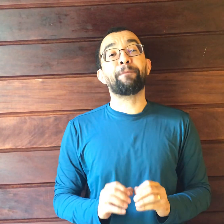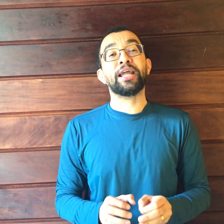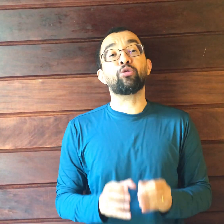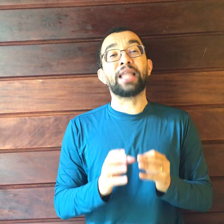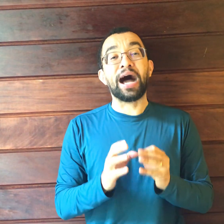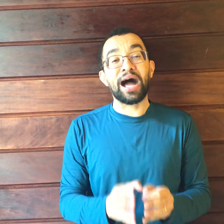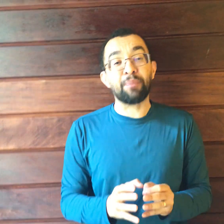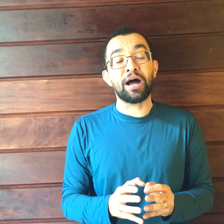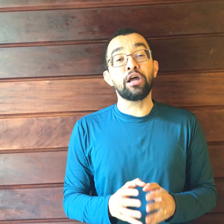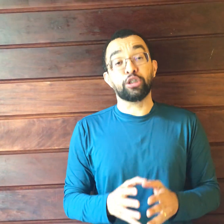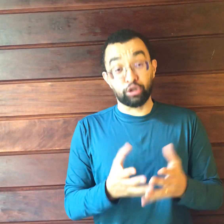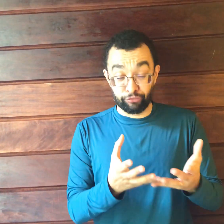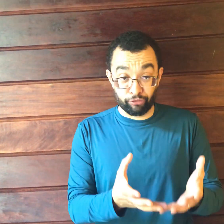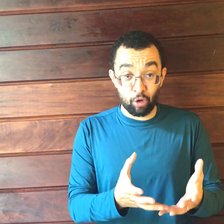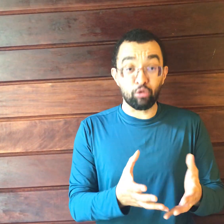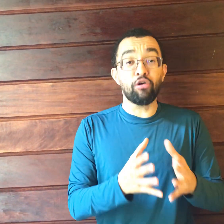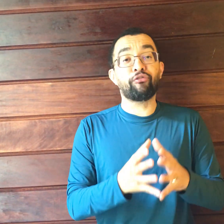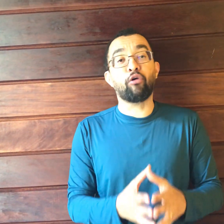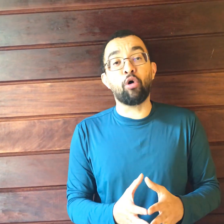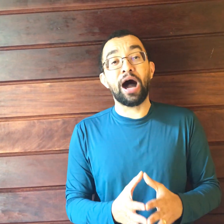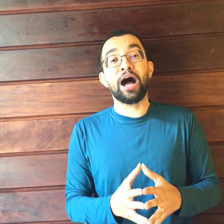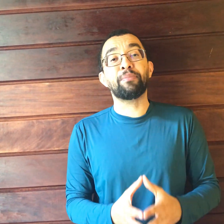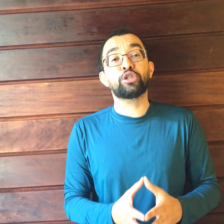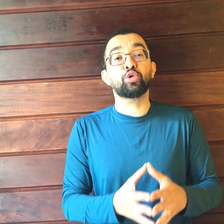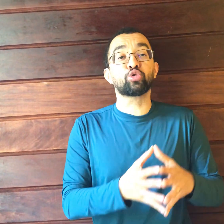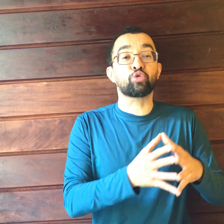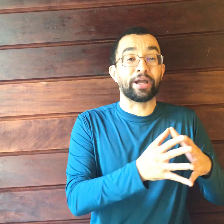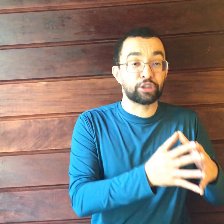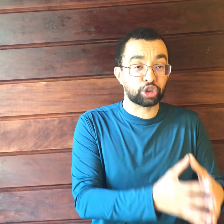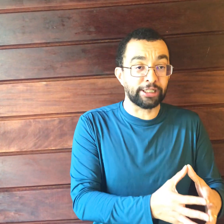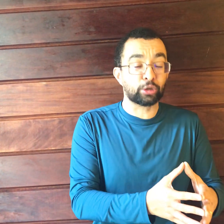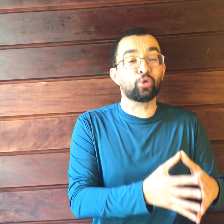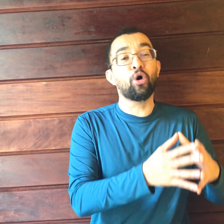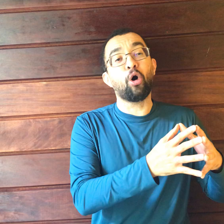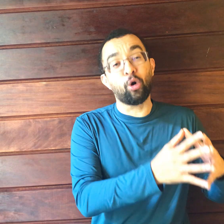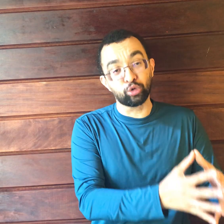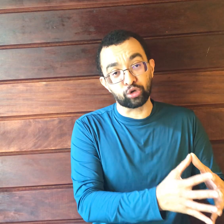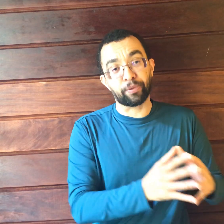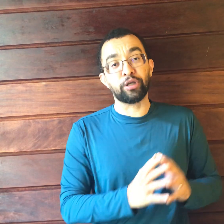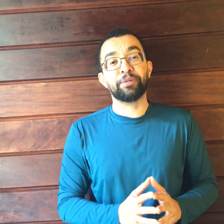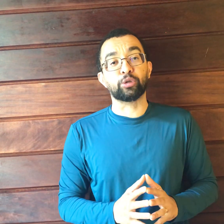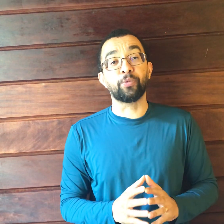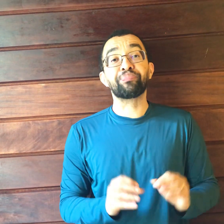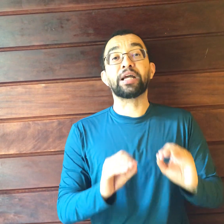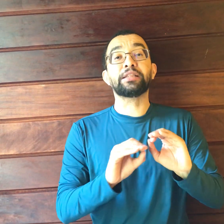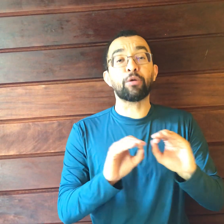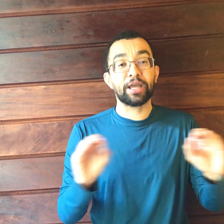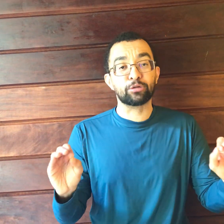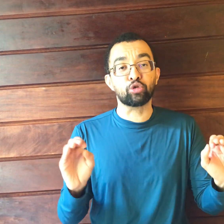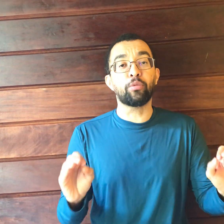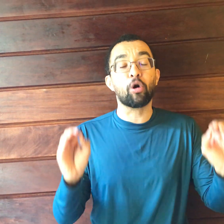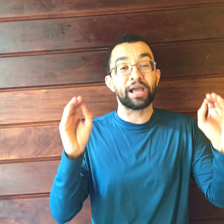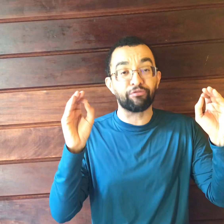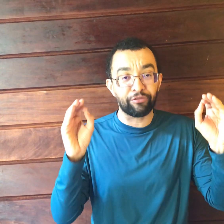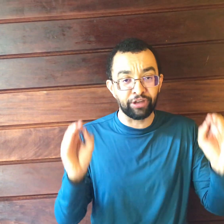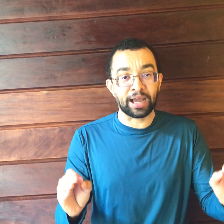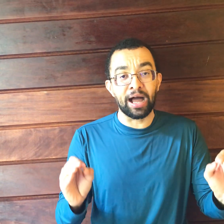emprego da arma de fogo for arma de uso restrito ou uso proibido. Então, em resumo, como é que vai ficar